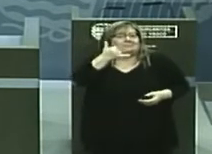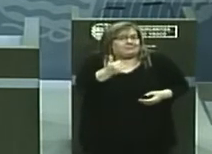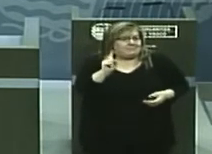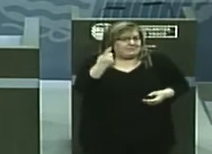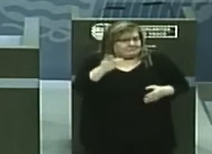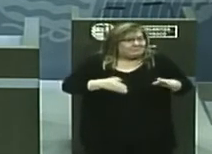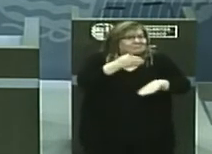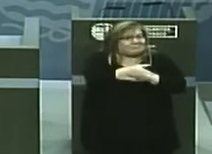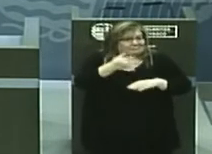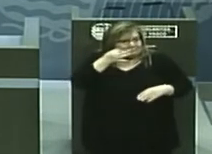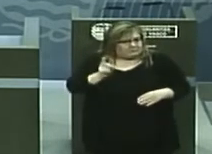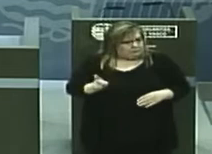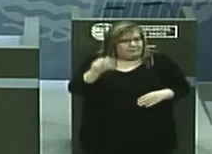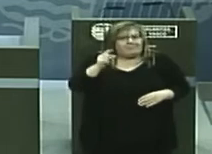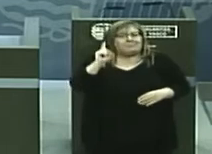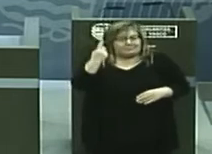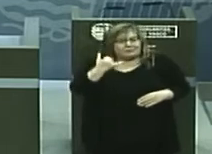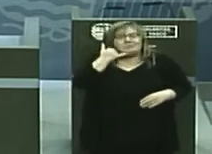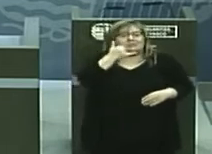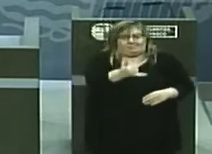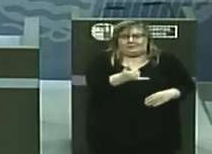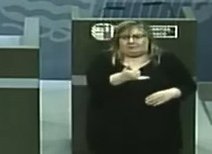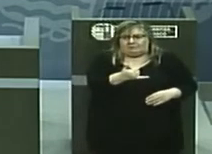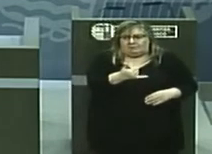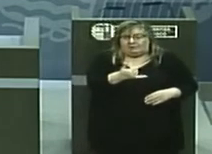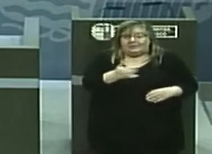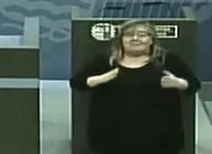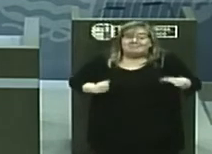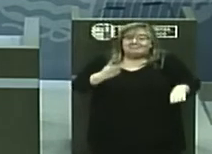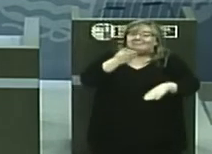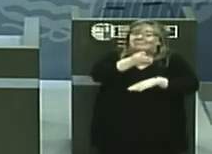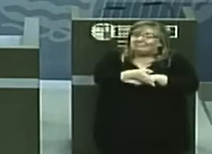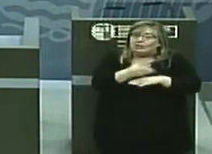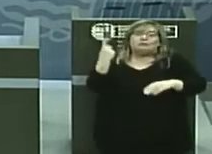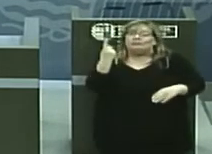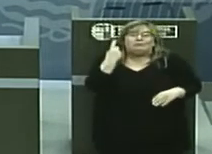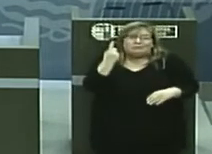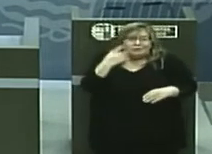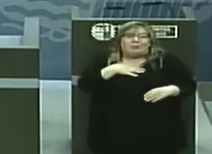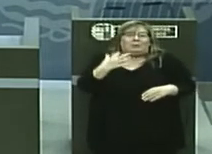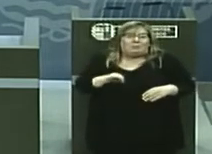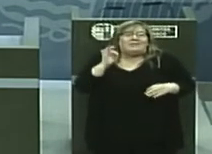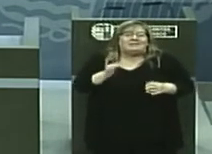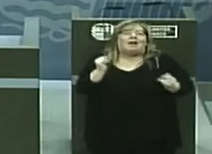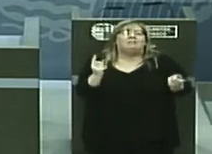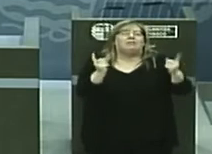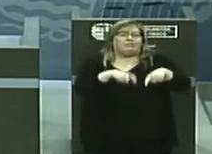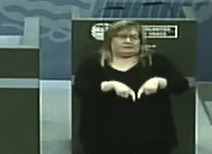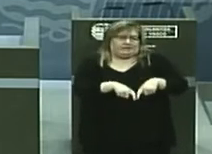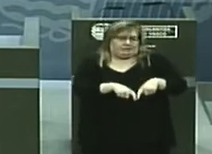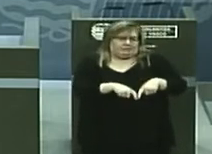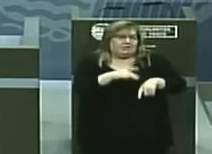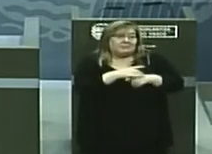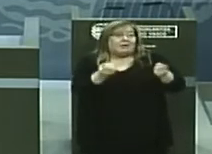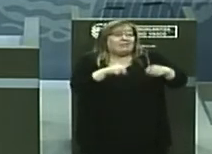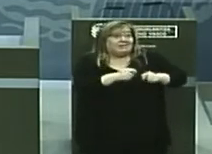presencialmente. De hecho, la consulta presencial solo se realizará con cita previa. Siempre